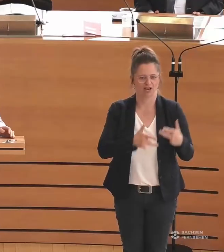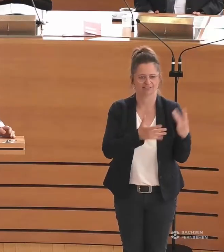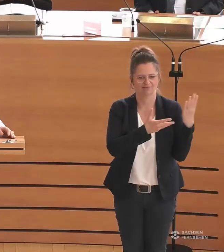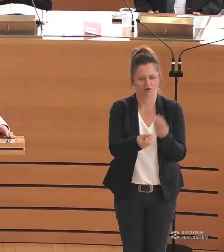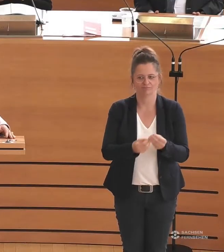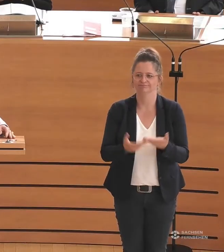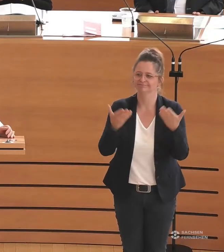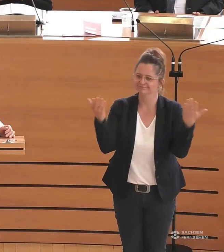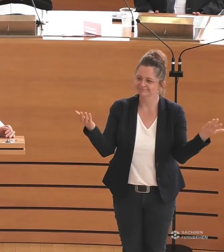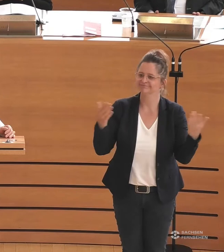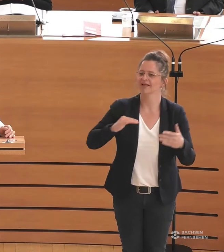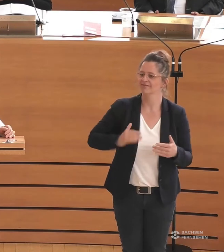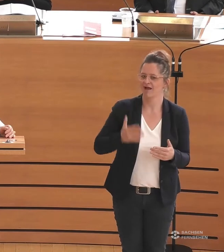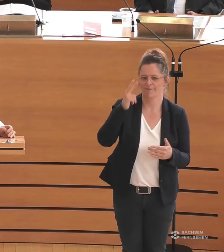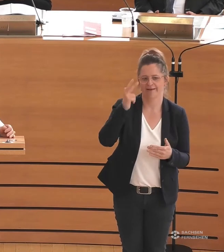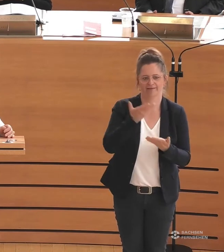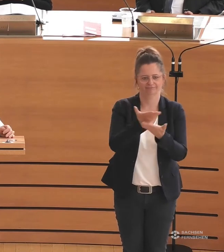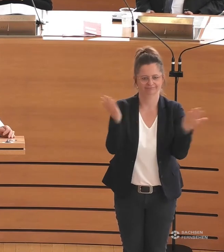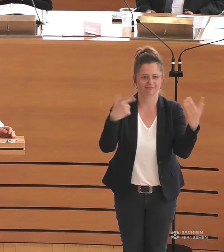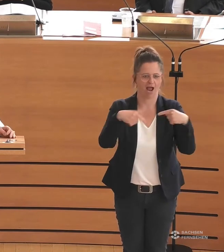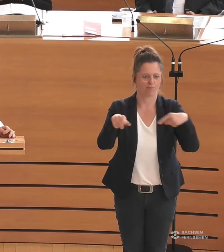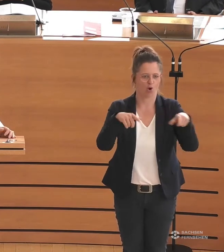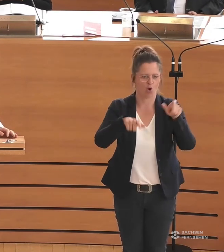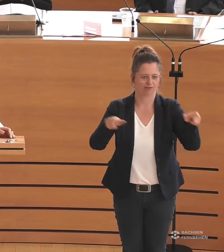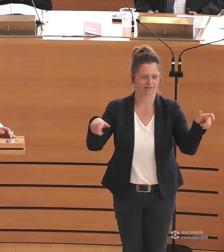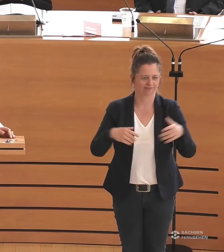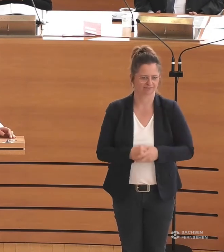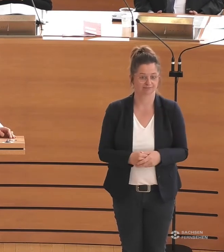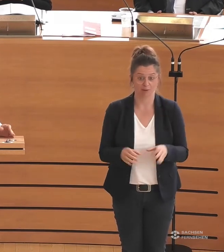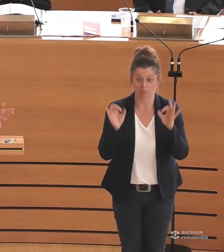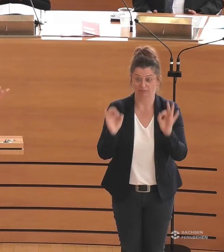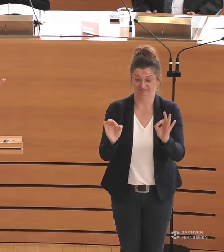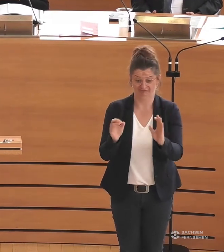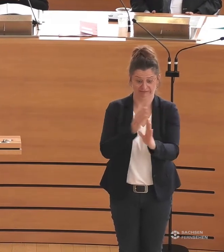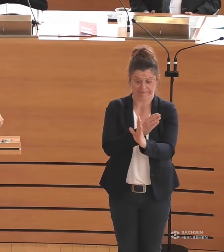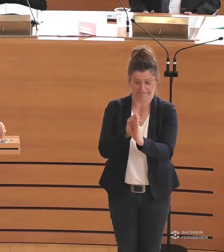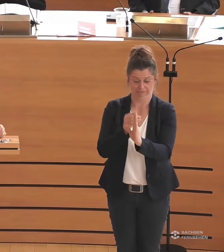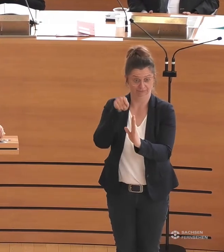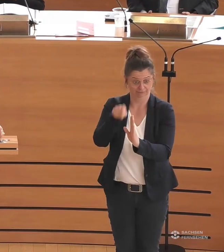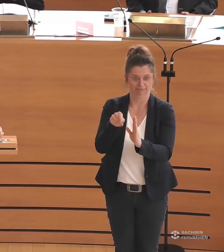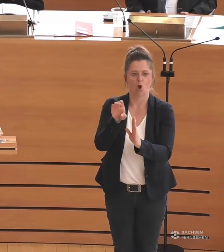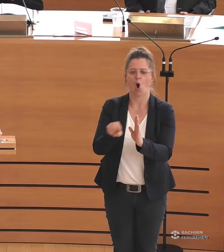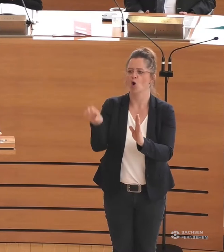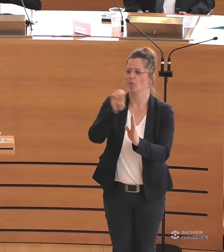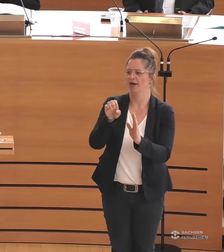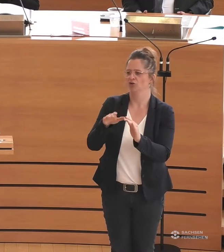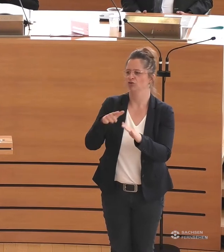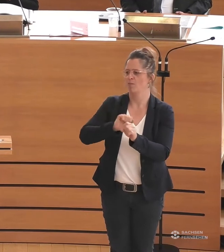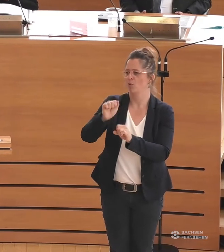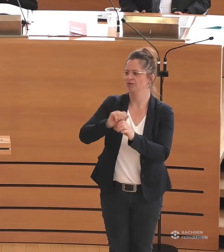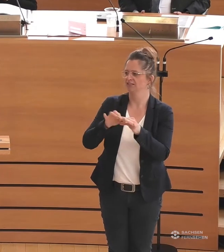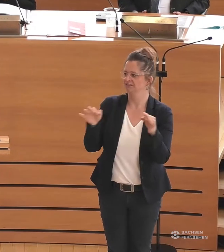Meine Damen und Herren Abgeordnete, fast taggenau zum Europäischen Protesttag zur Gleichstellung von Menschen mit